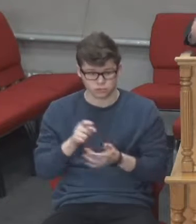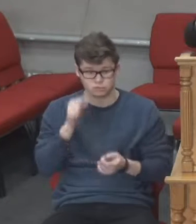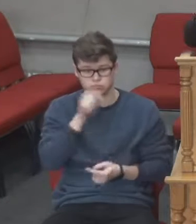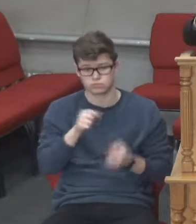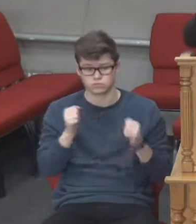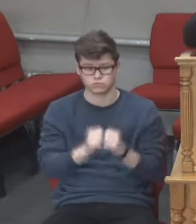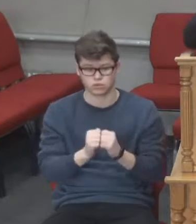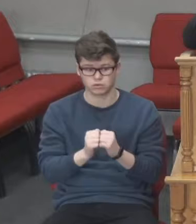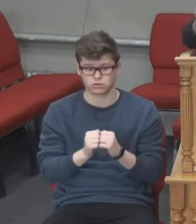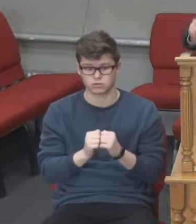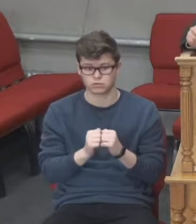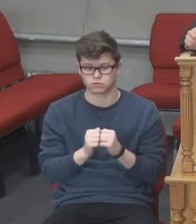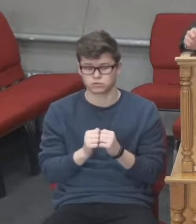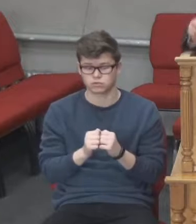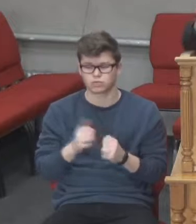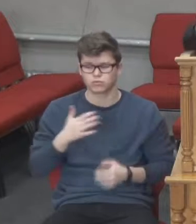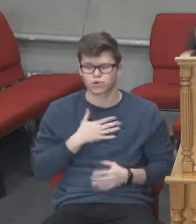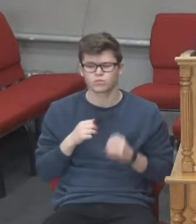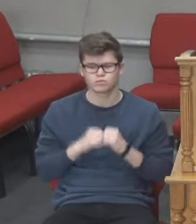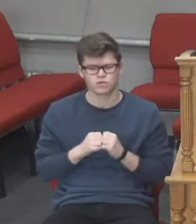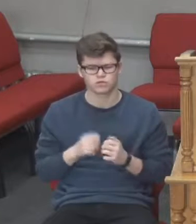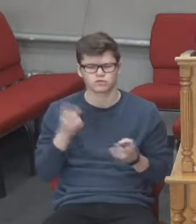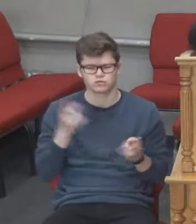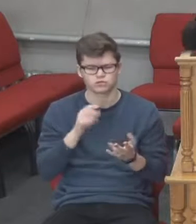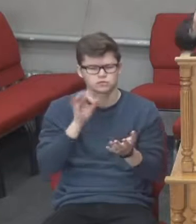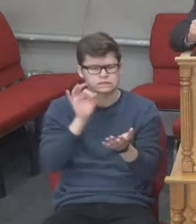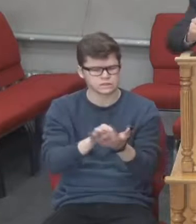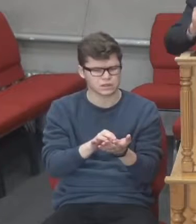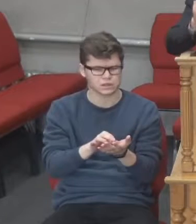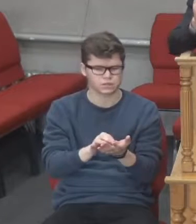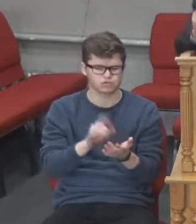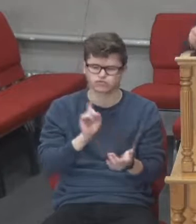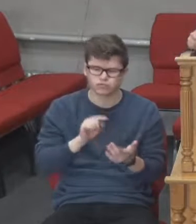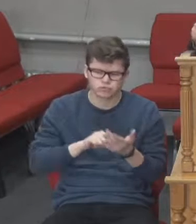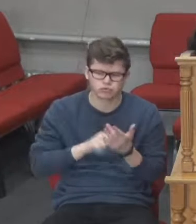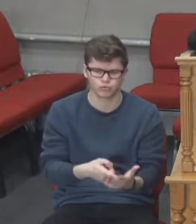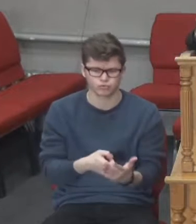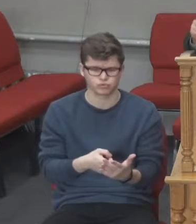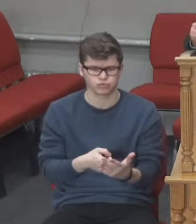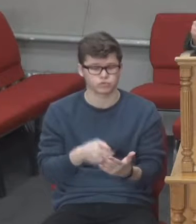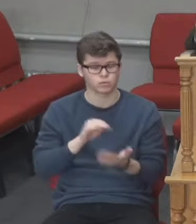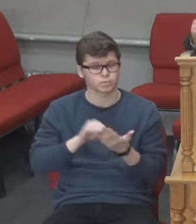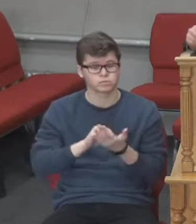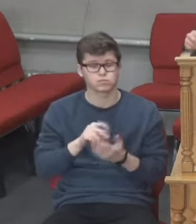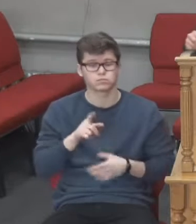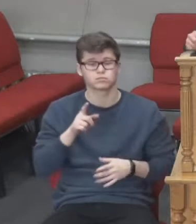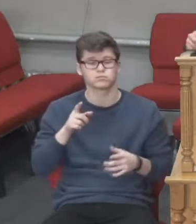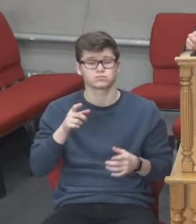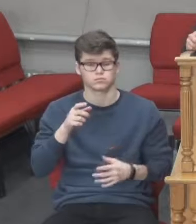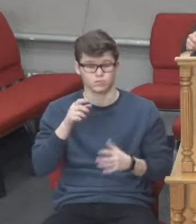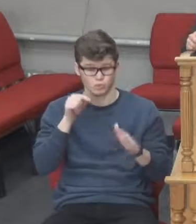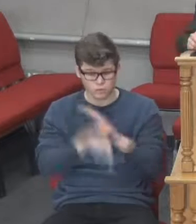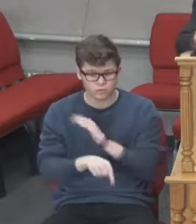людей. Молитва є конкретною. Моліться, щоб ваша втеча не сталася зимою, ані в